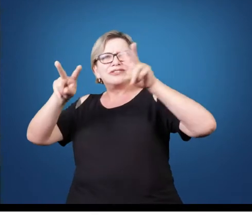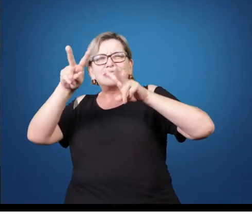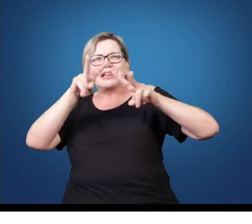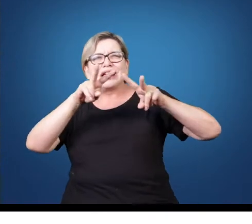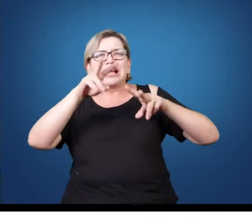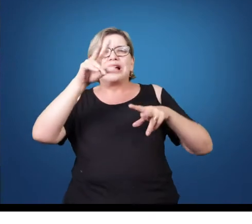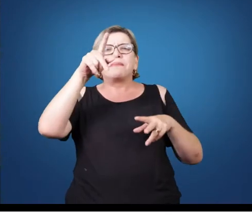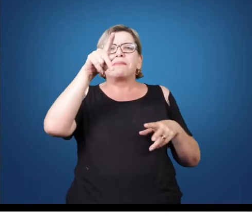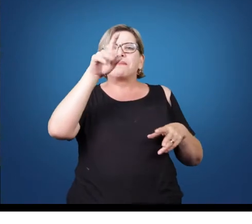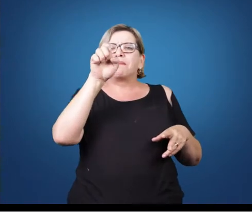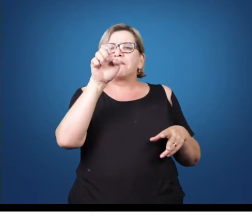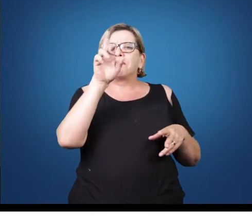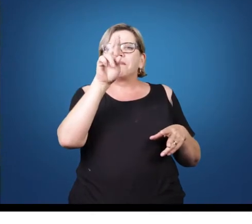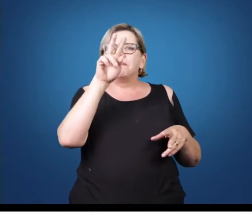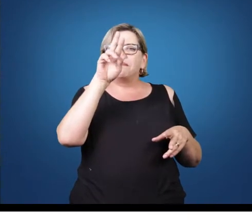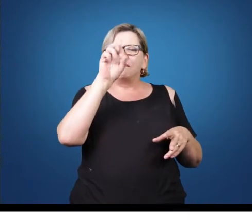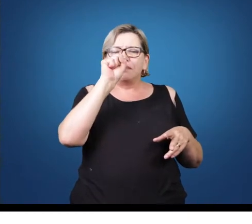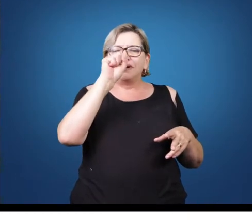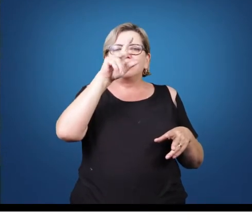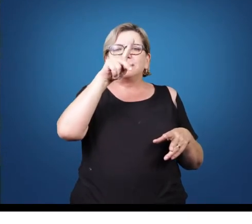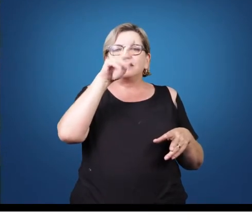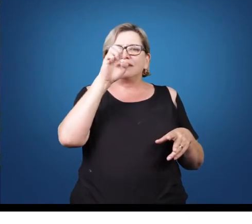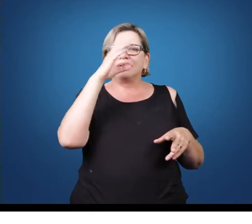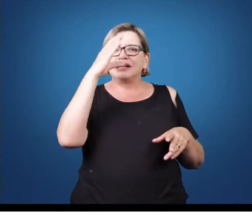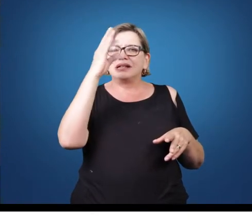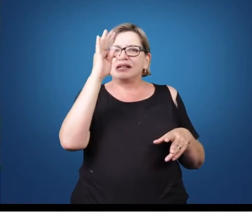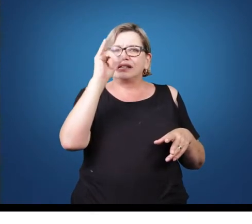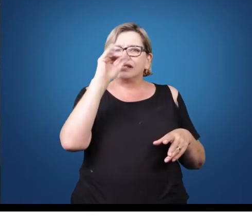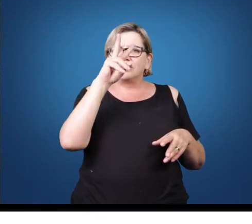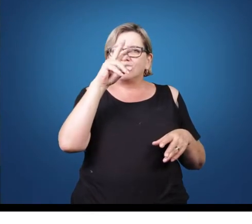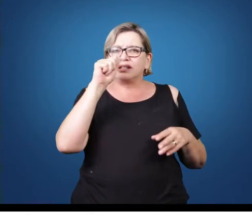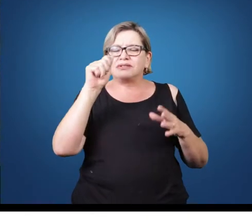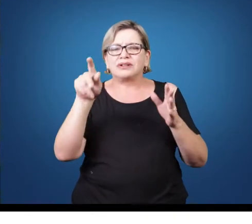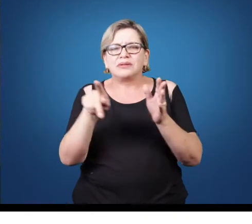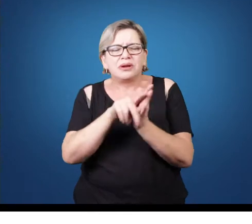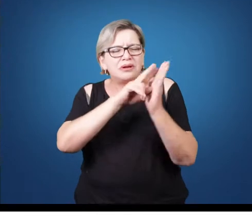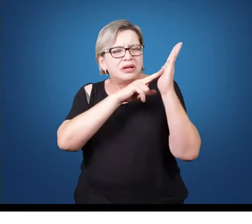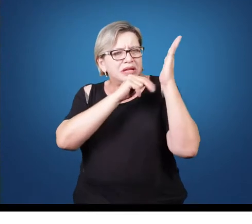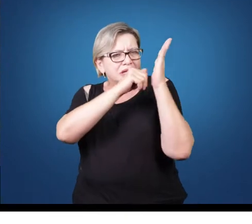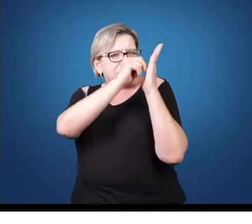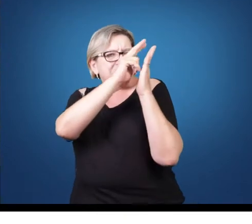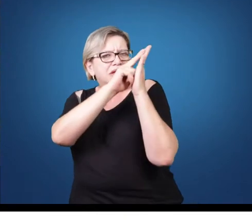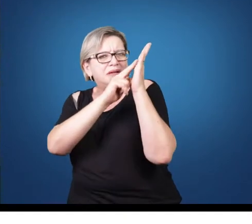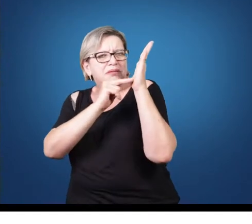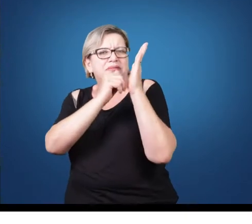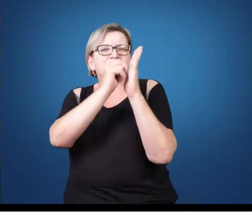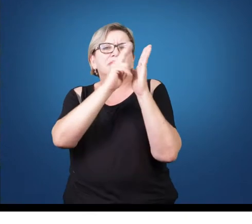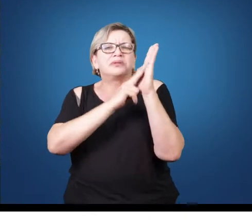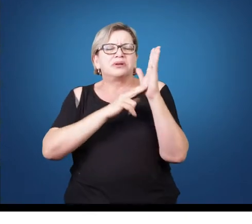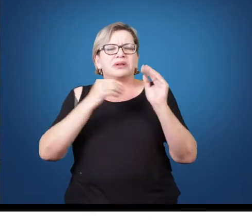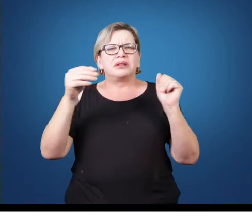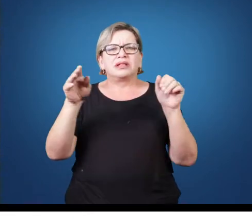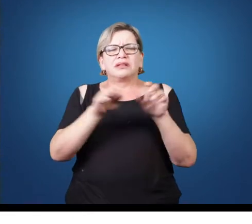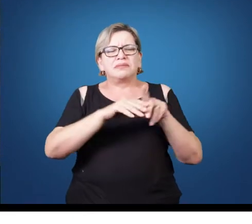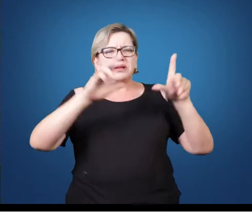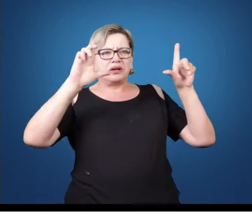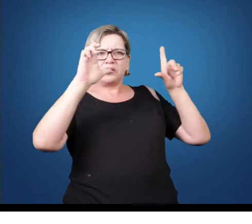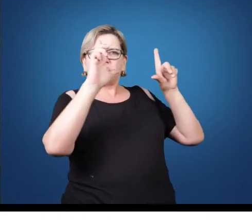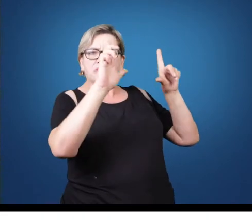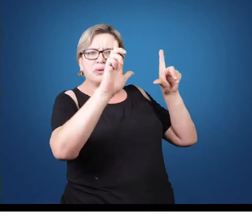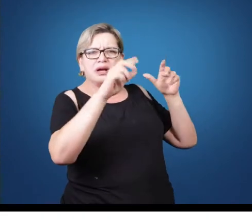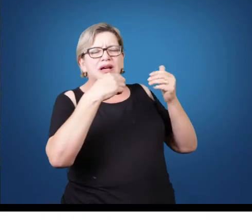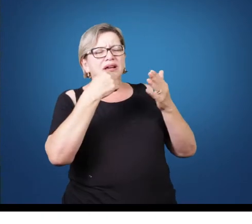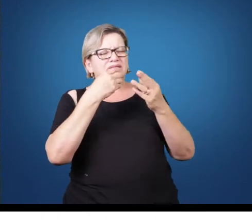que possibilitou todo o desenvolvimento da técnica de pintura, tanto em afrescos quanto em